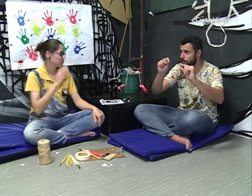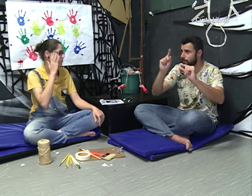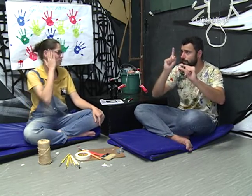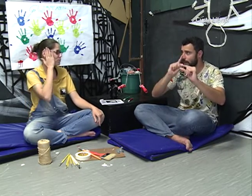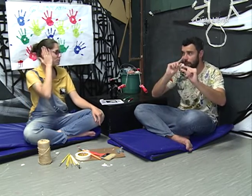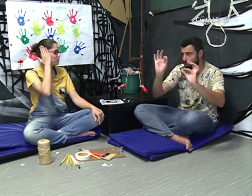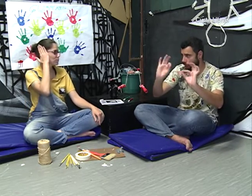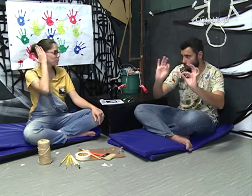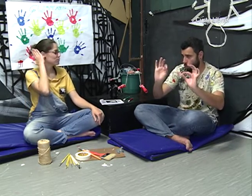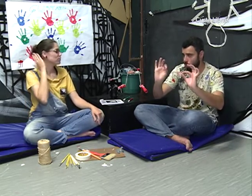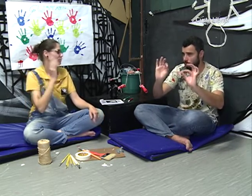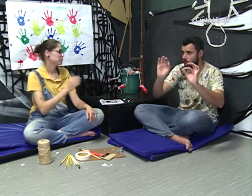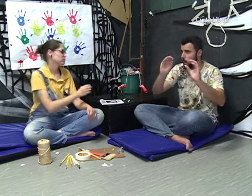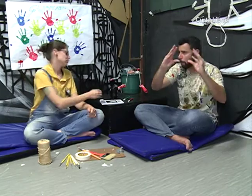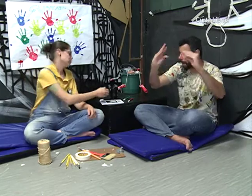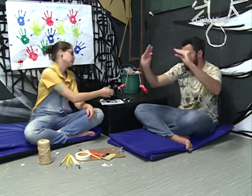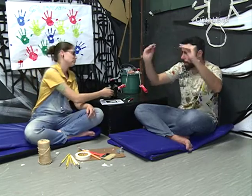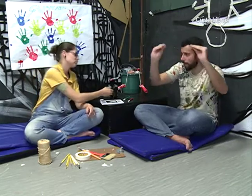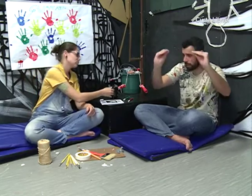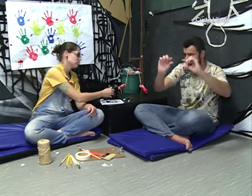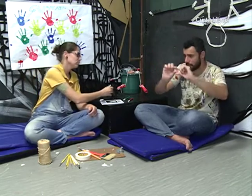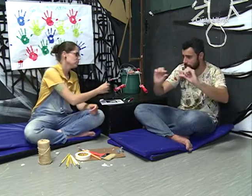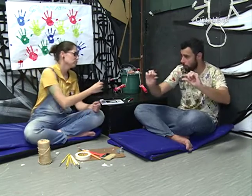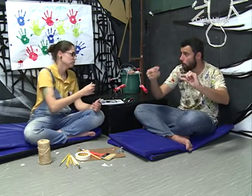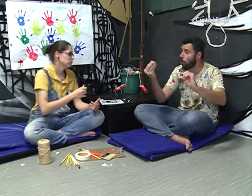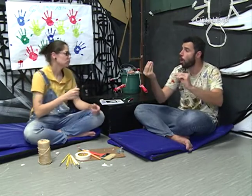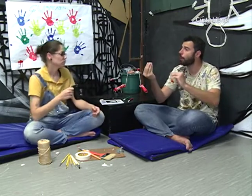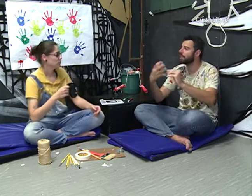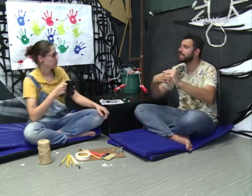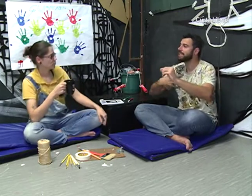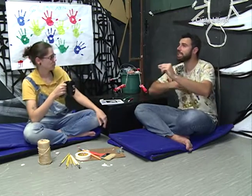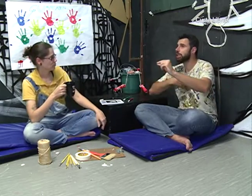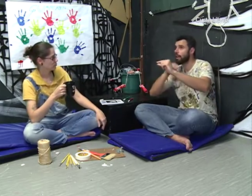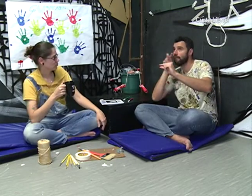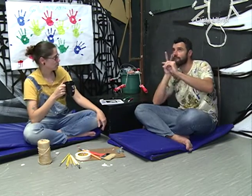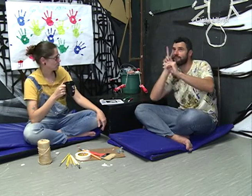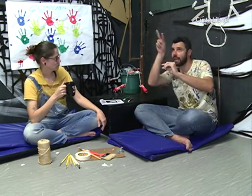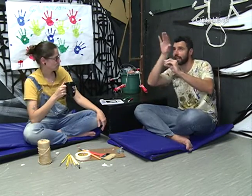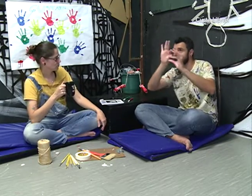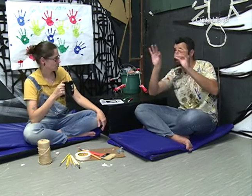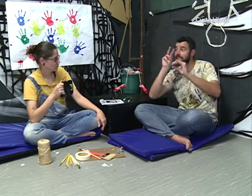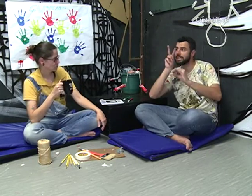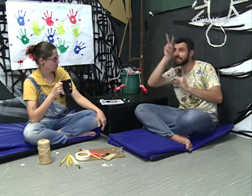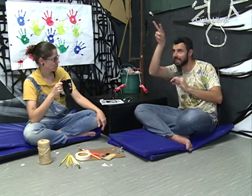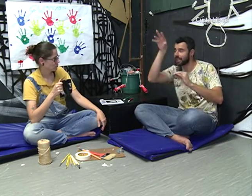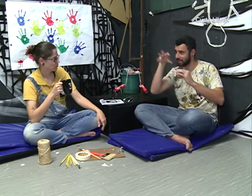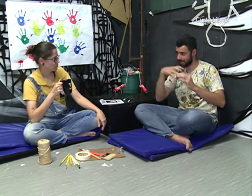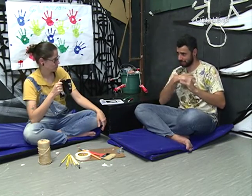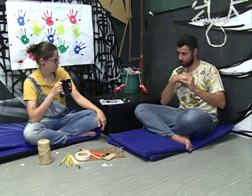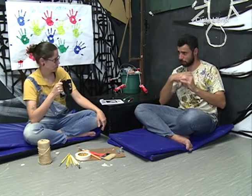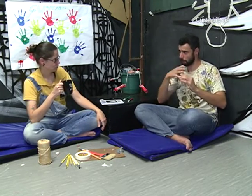sem falhas e sincronizada com a fala das personagens e o sentimento deve ser transposto na legenda.